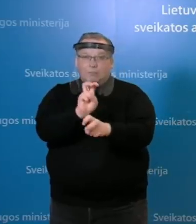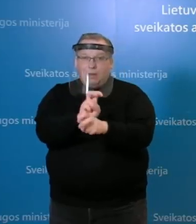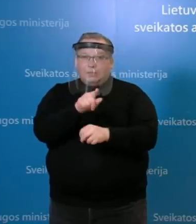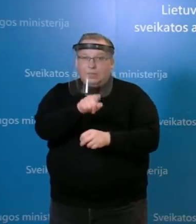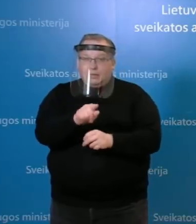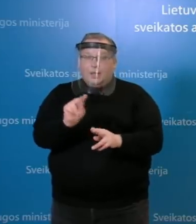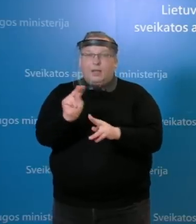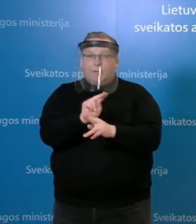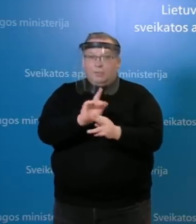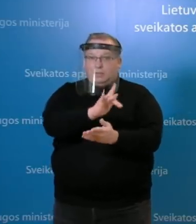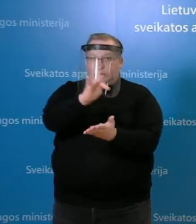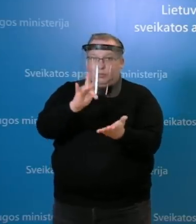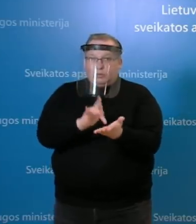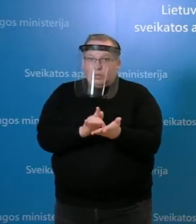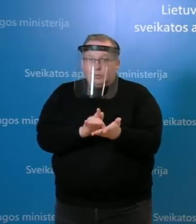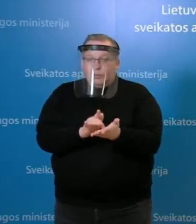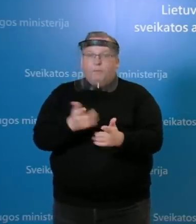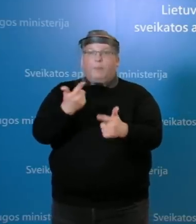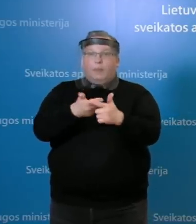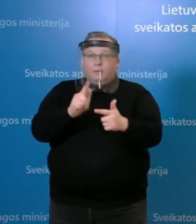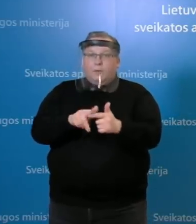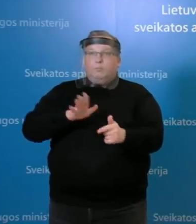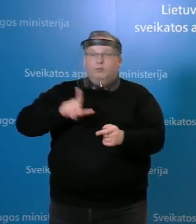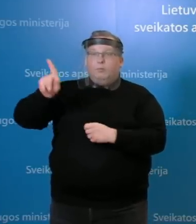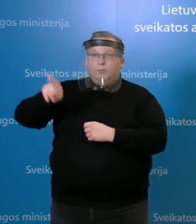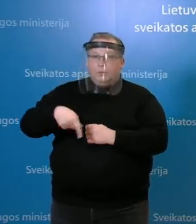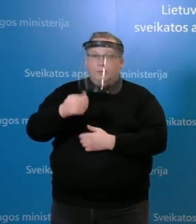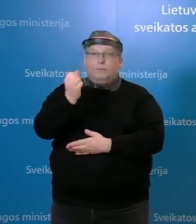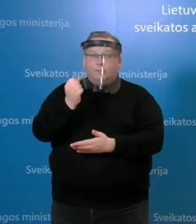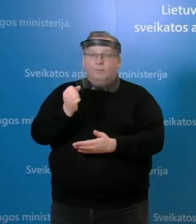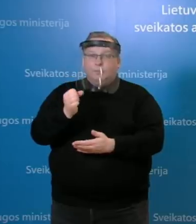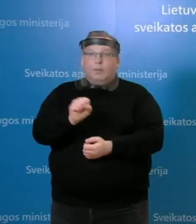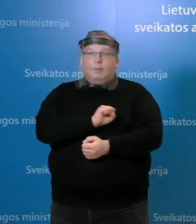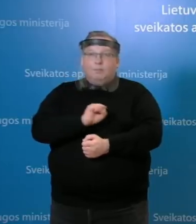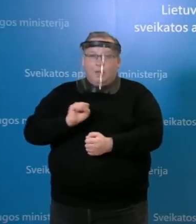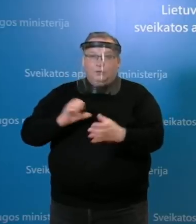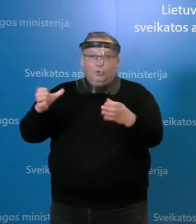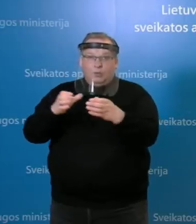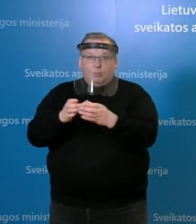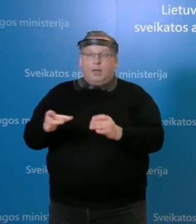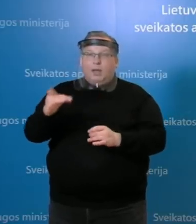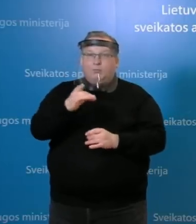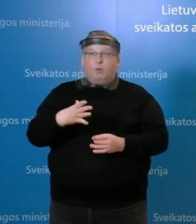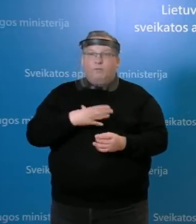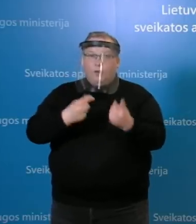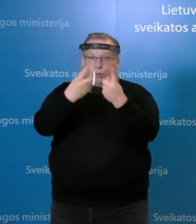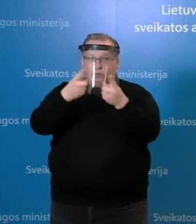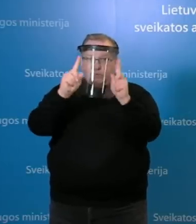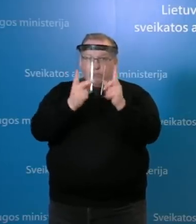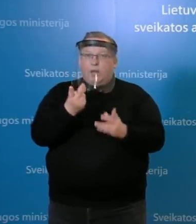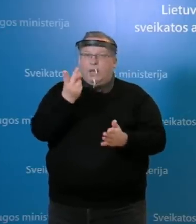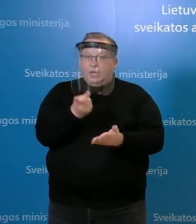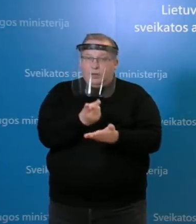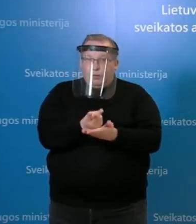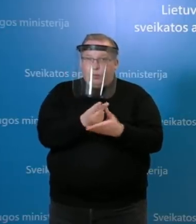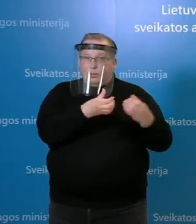rehabilitacijos centro, tada buvo pasidelktas personalas iš Respublikinės Vilniaus universitetinės ligonės. Be